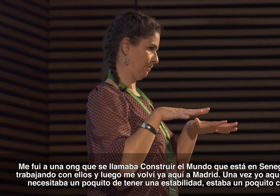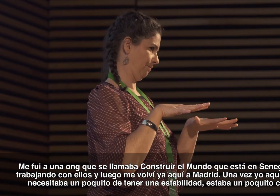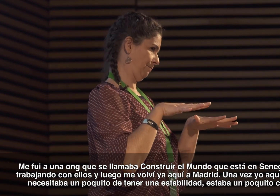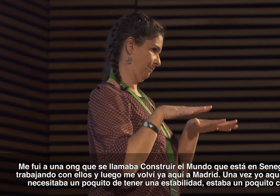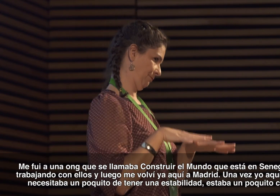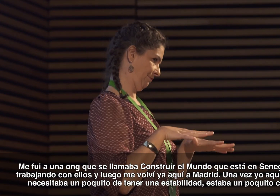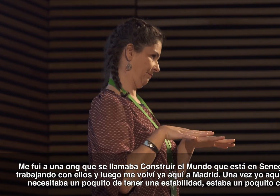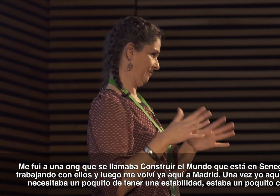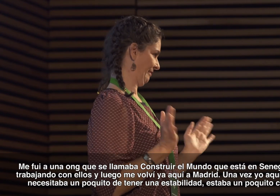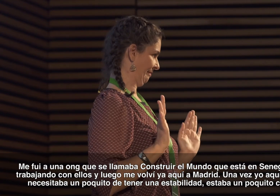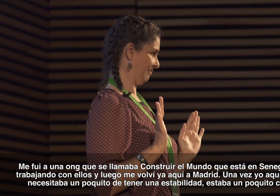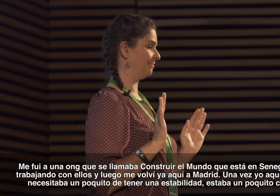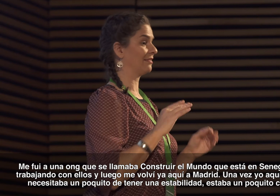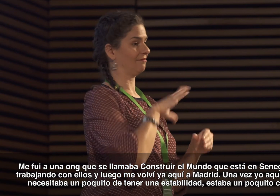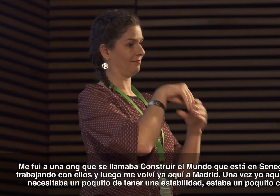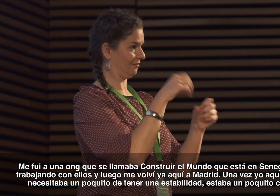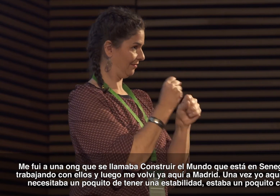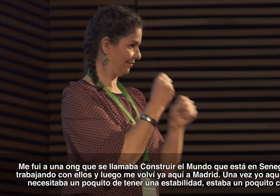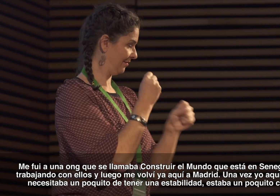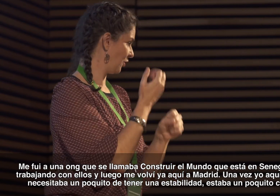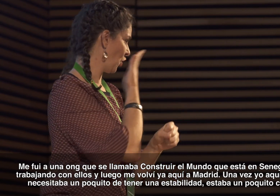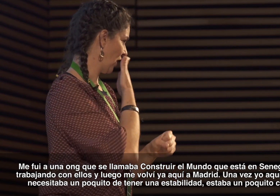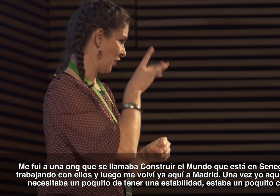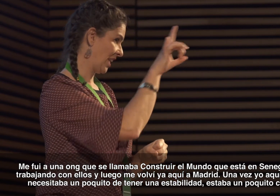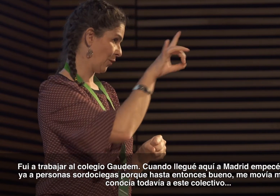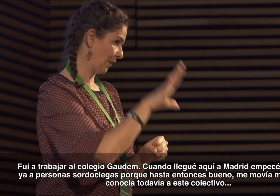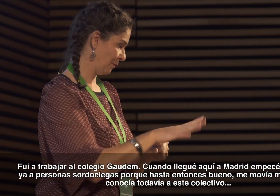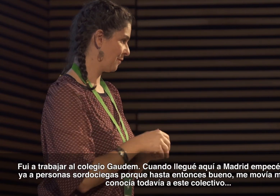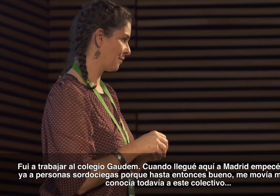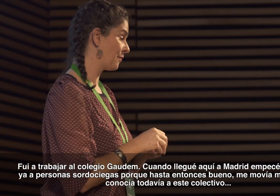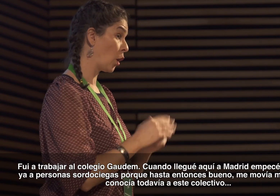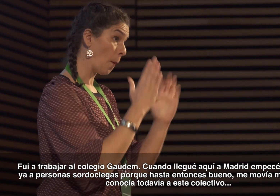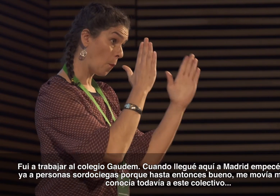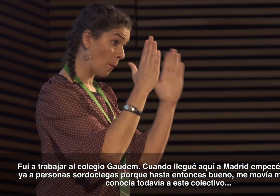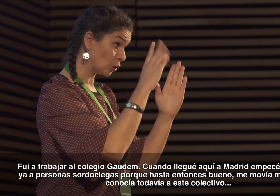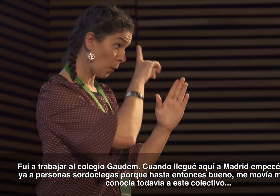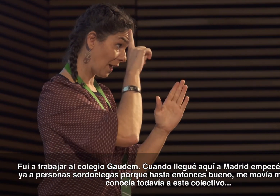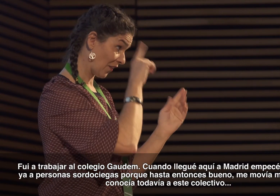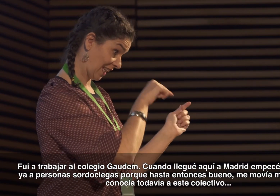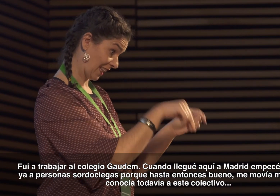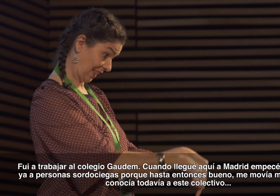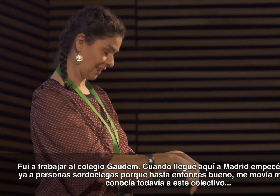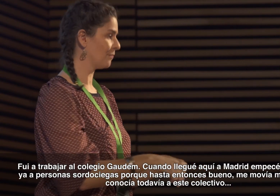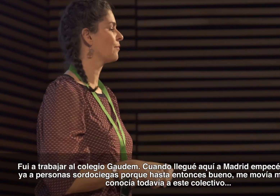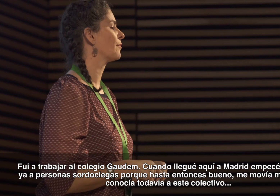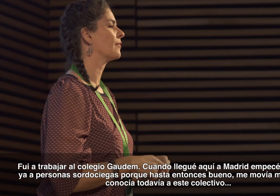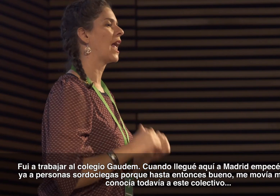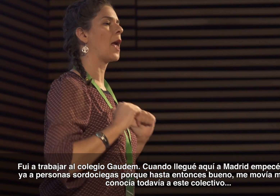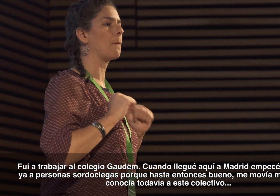necesitaba un poquito de tener una estabilidad, estaba un poquito cansada. Fui a trabajar al Colegio Gauden. Cuando llegué aquí a